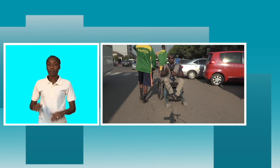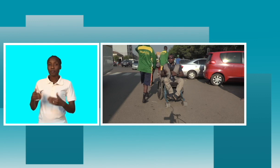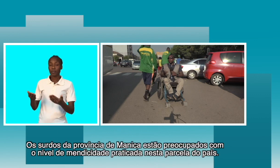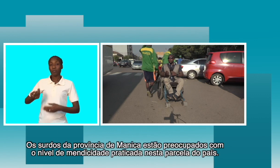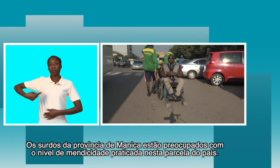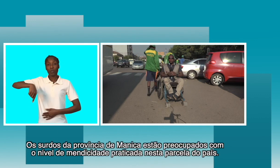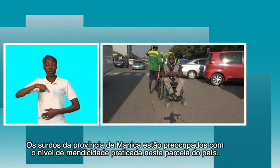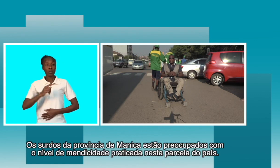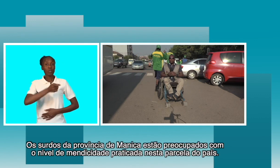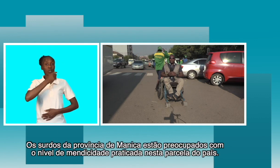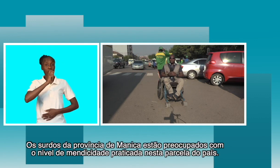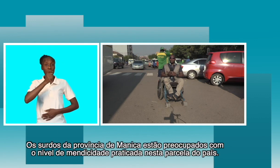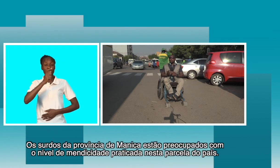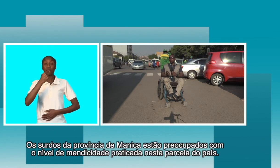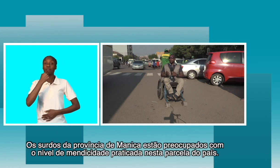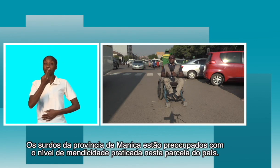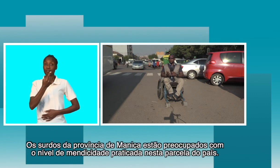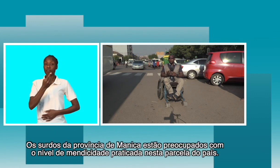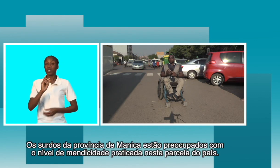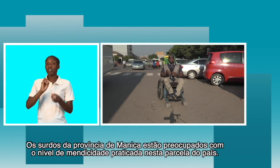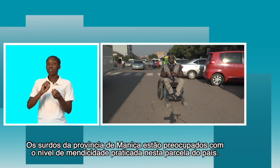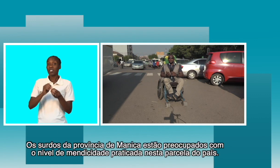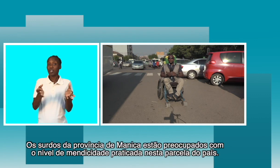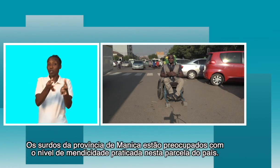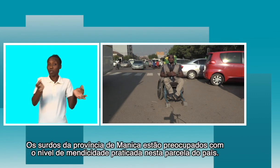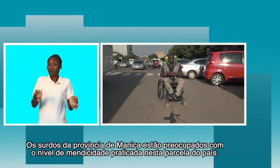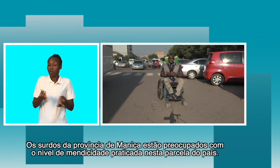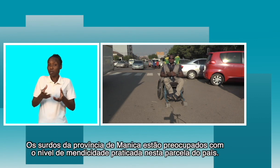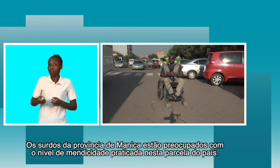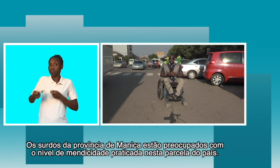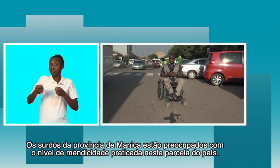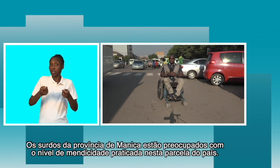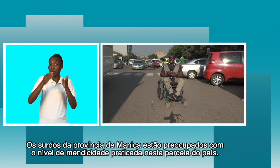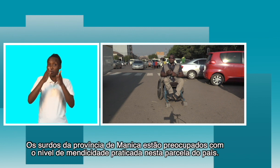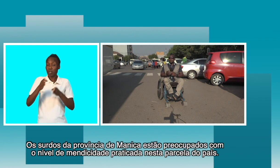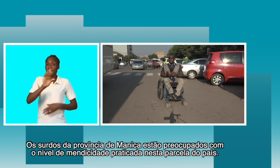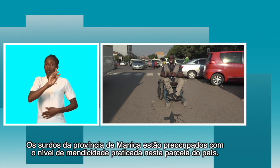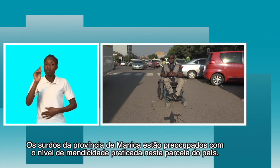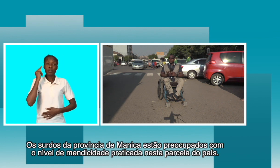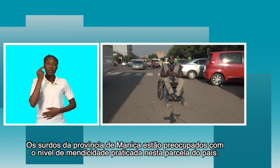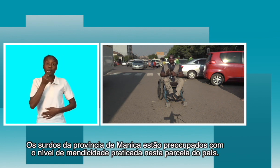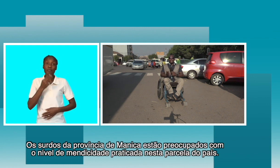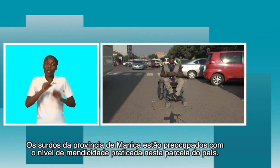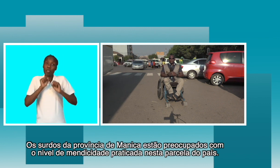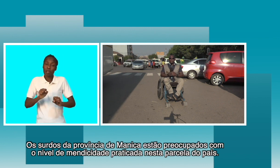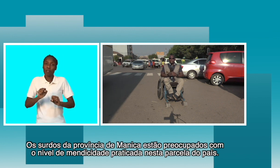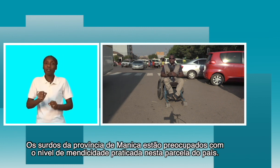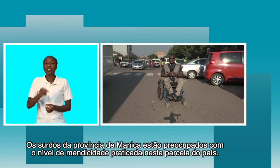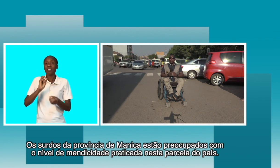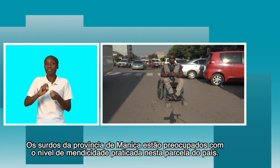Os surdos na província de Manica estão preocupados com o nível de minicidade que é praticado nesta parcela do